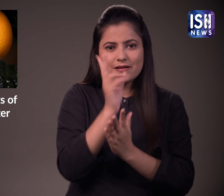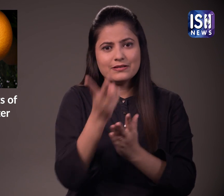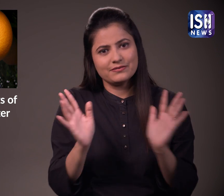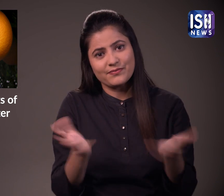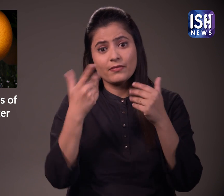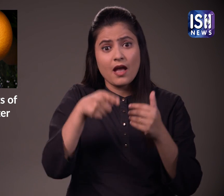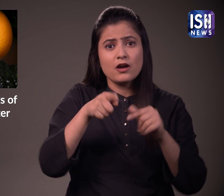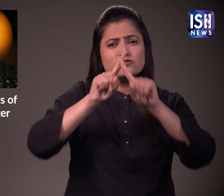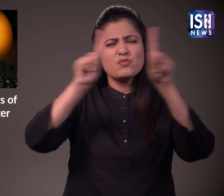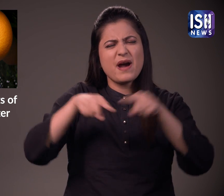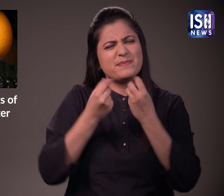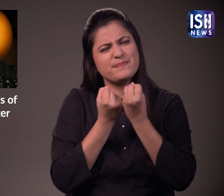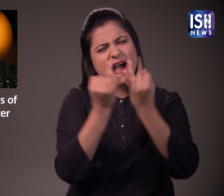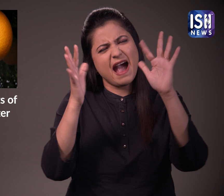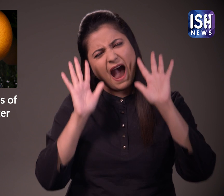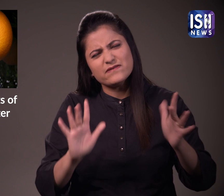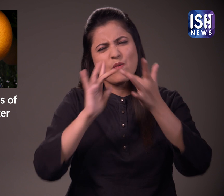ओनलाइन खरीदे और लापों का आनन्द ले